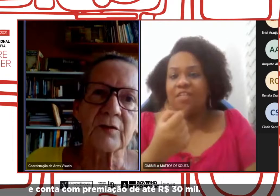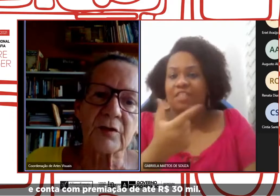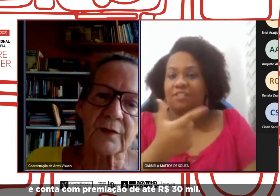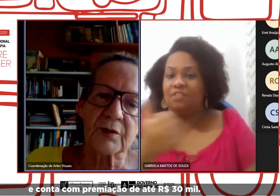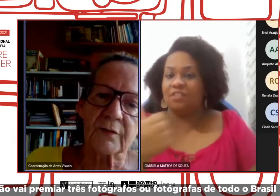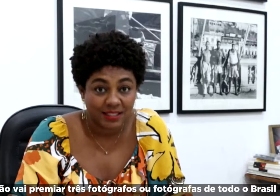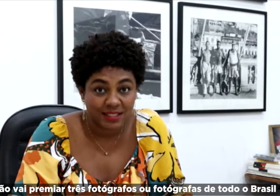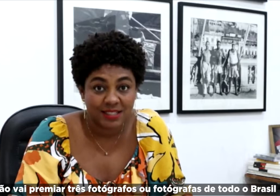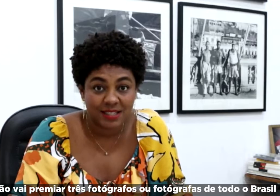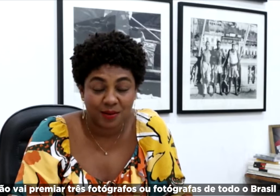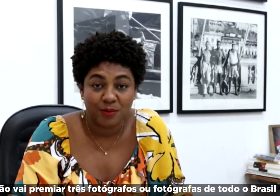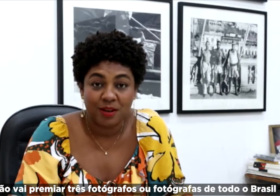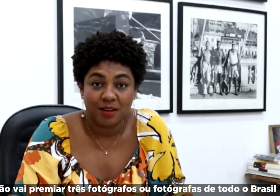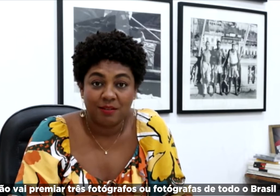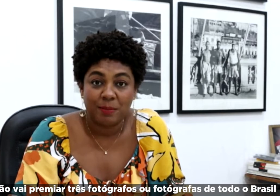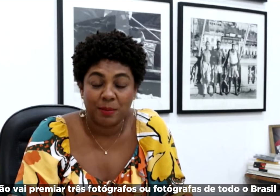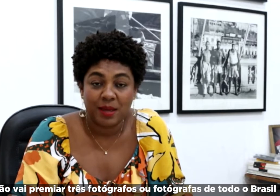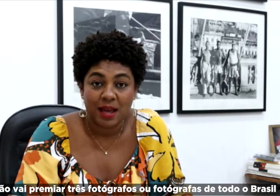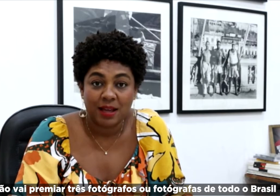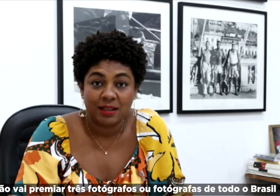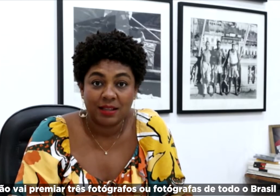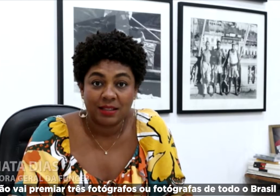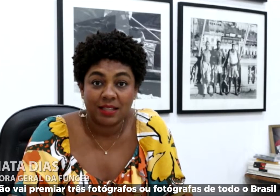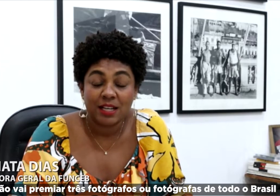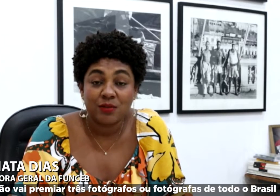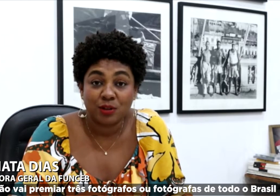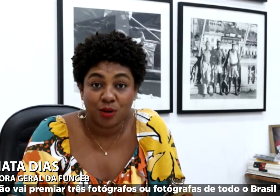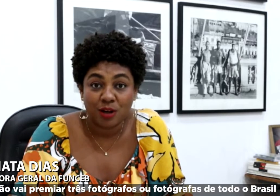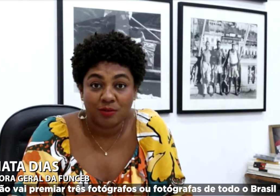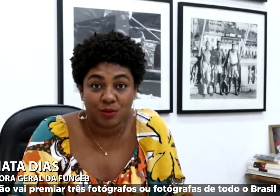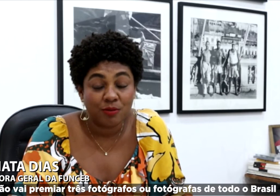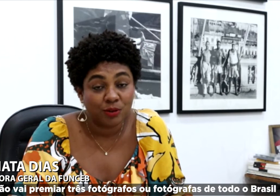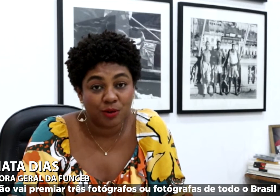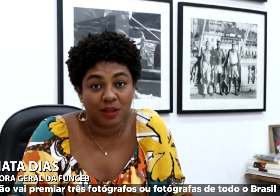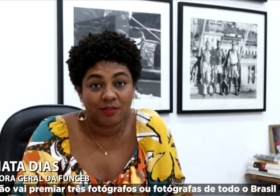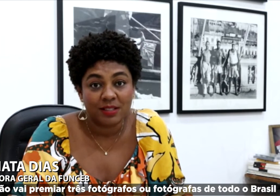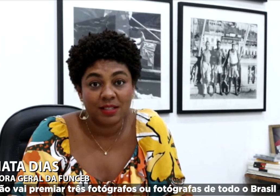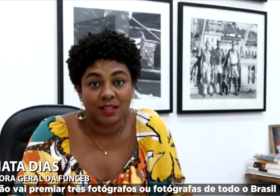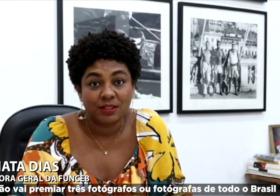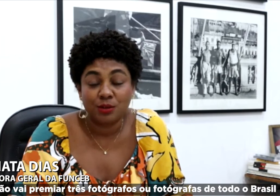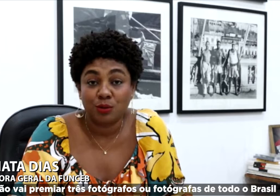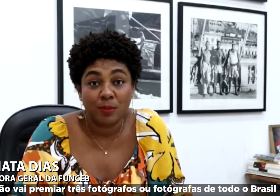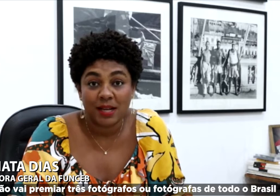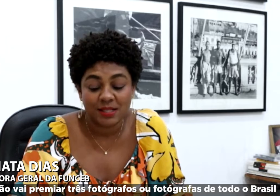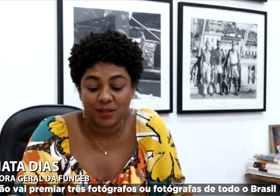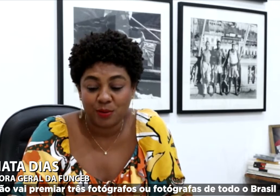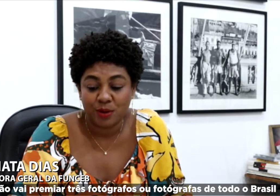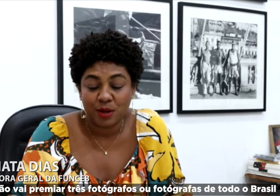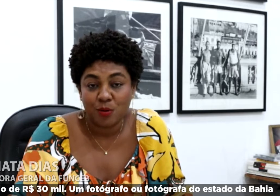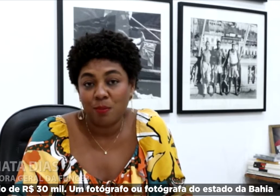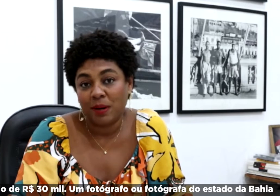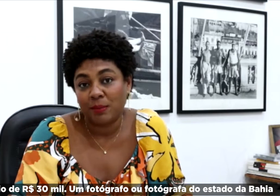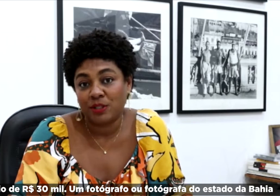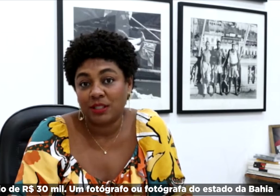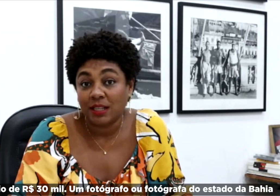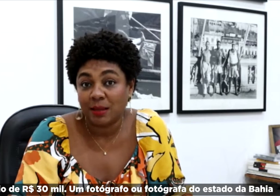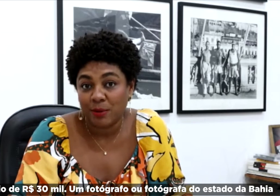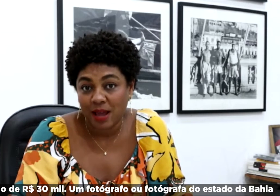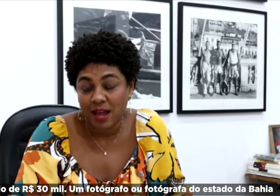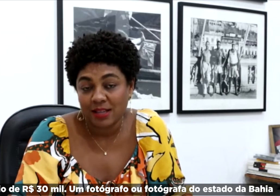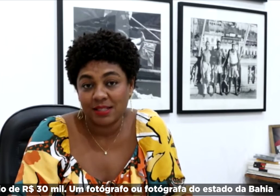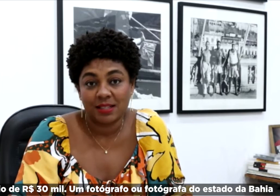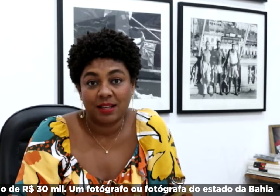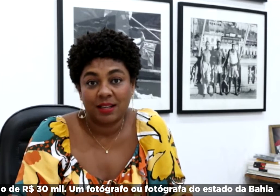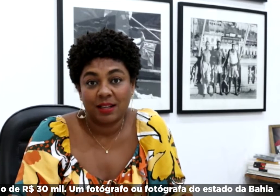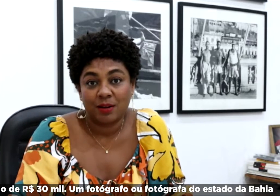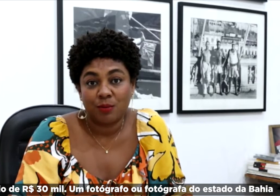reais. Nesta edição vai premiar três fotógrafos ou fotógrafas de todo o Brasil com prêmio de 30